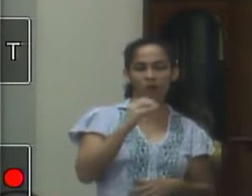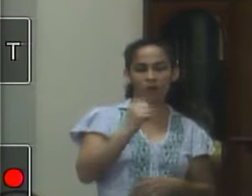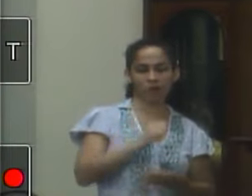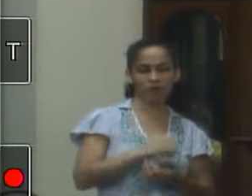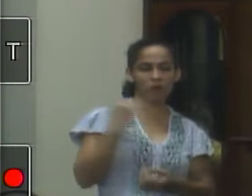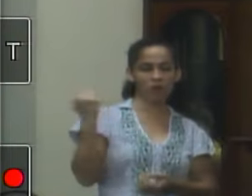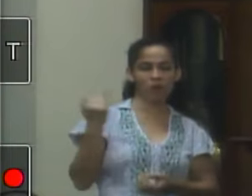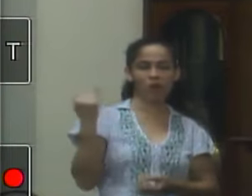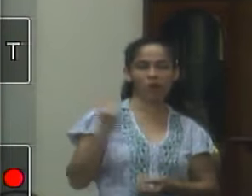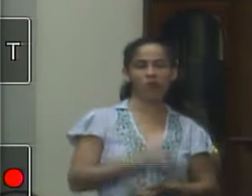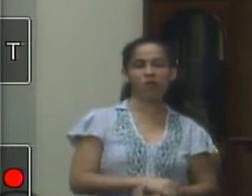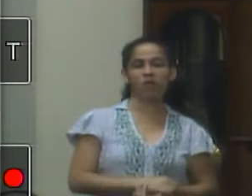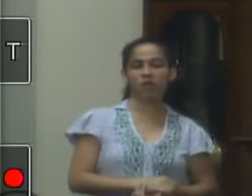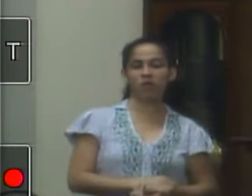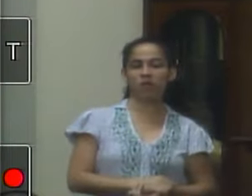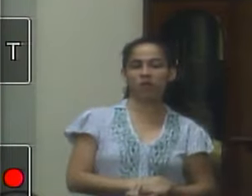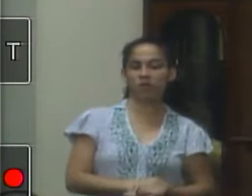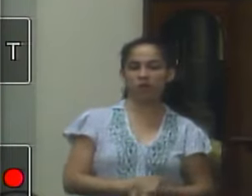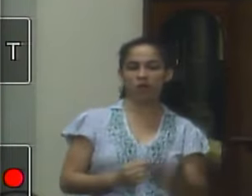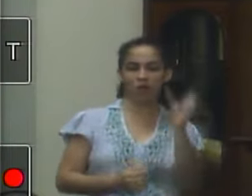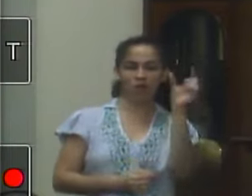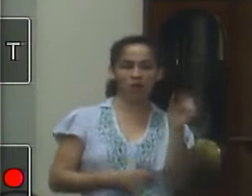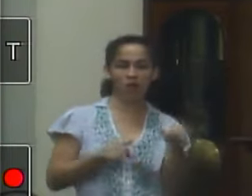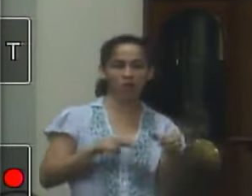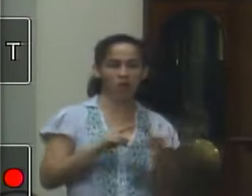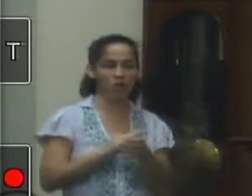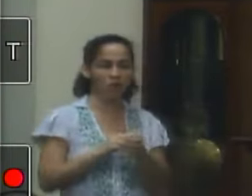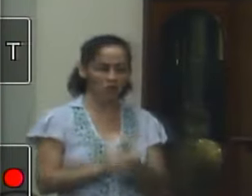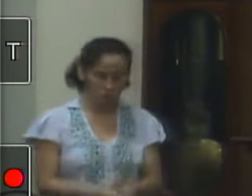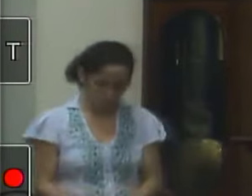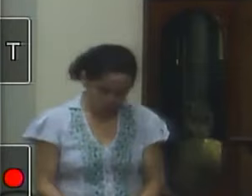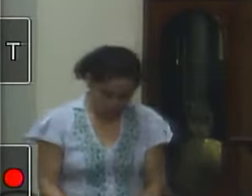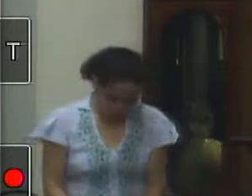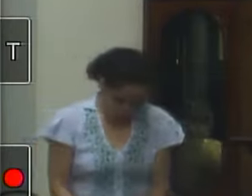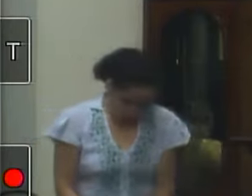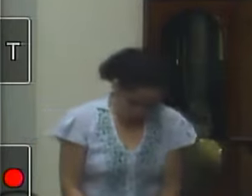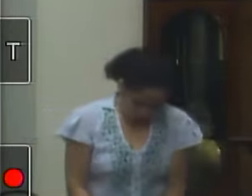que representou o trem para o nosso município também